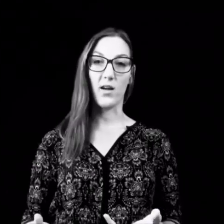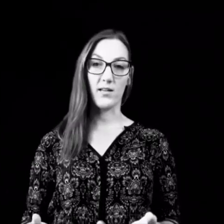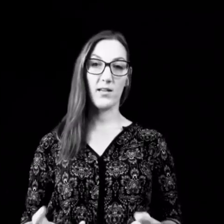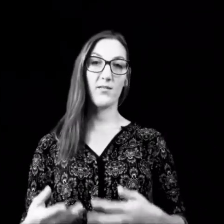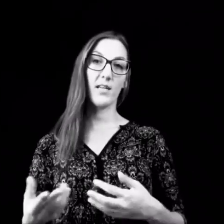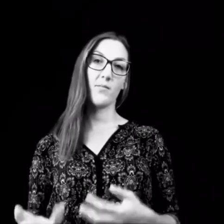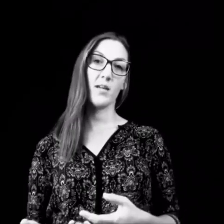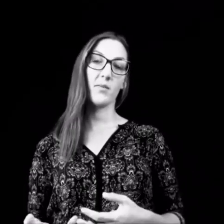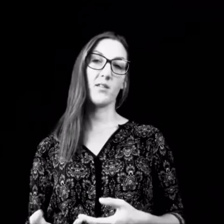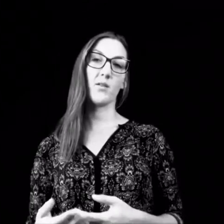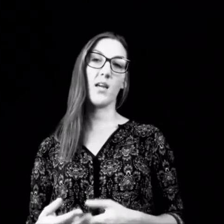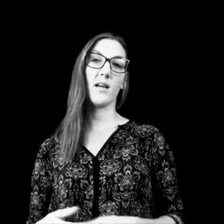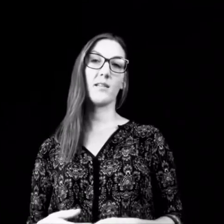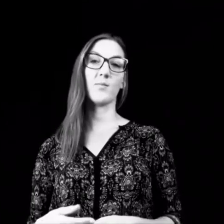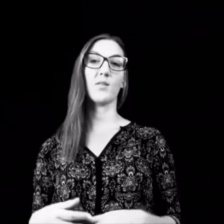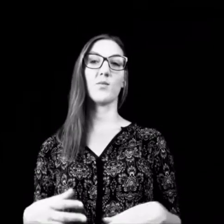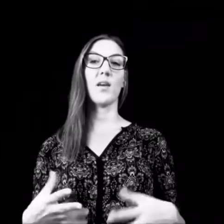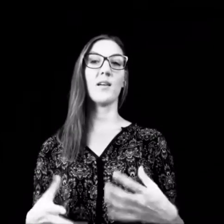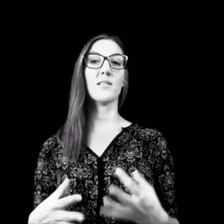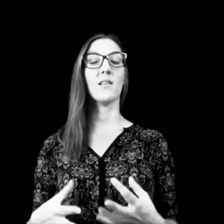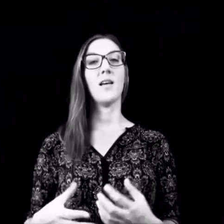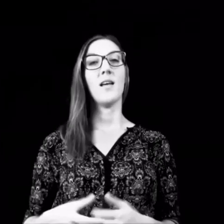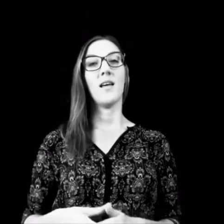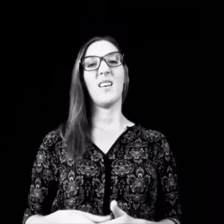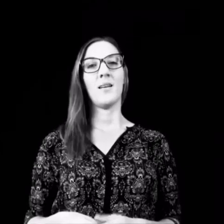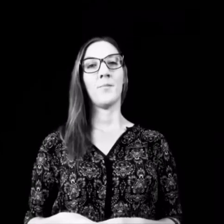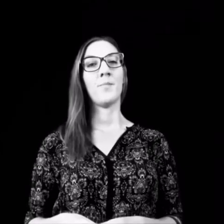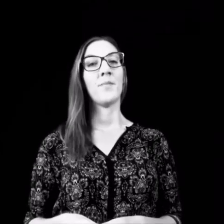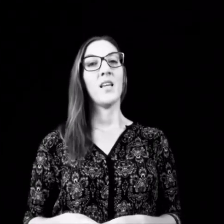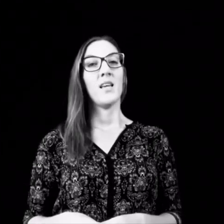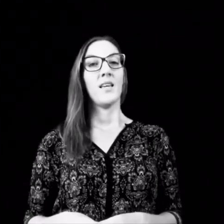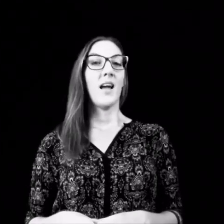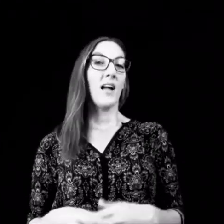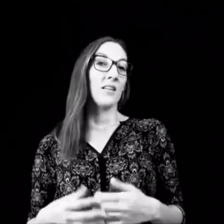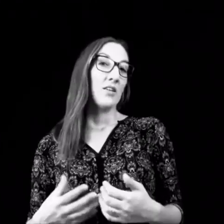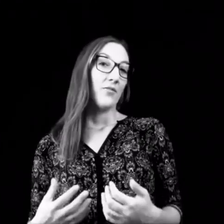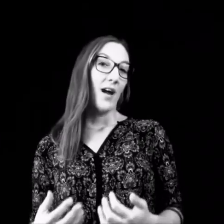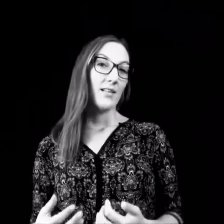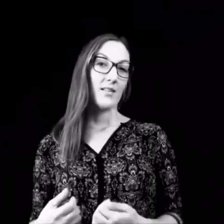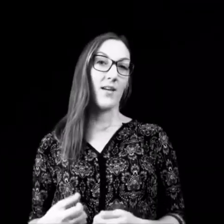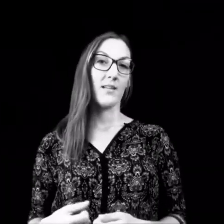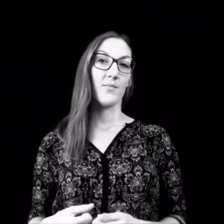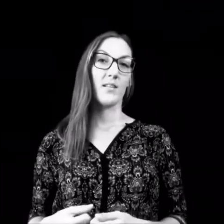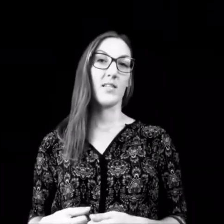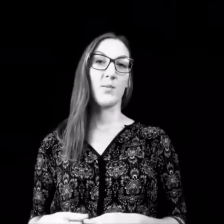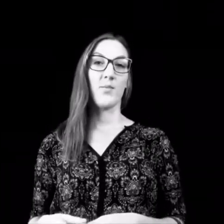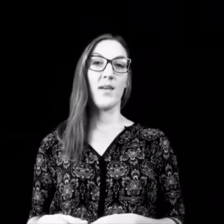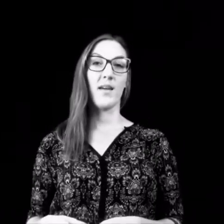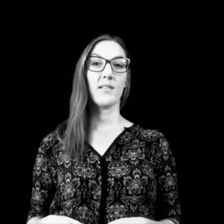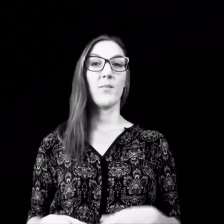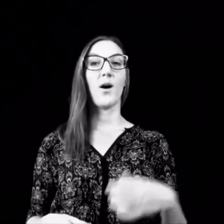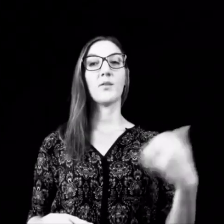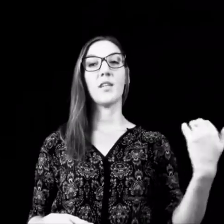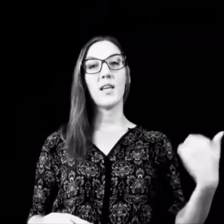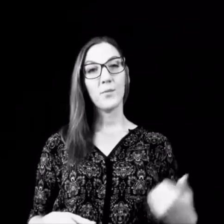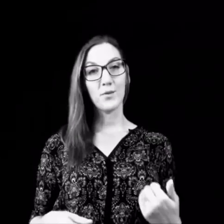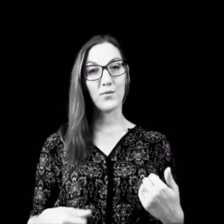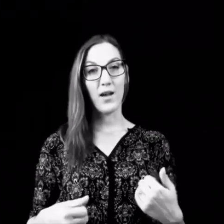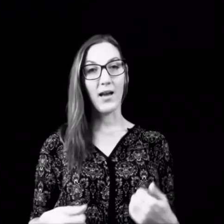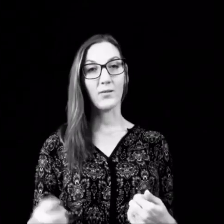anders. Vielleicht merkt man es auch daran, dass man zuerst andere Verhaltensweisen bei sich bemerkt. Aber auch die emotionale und